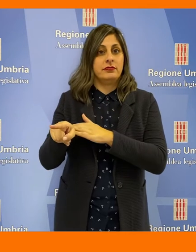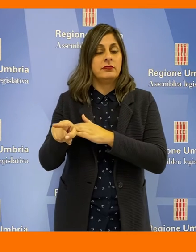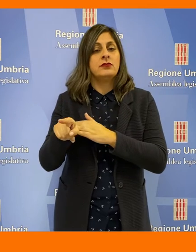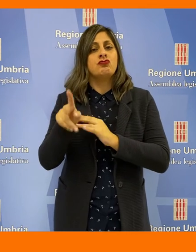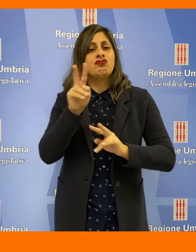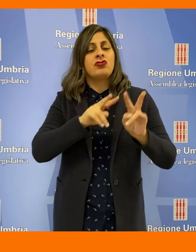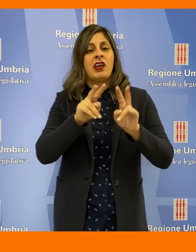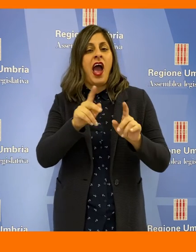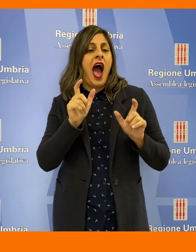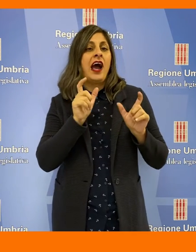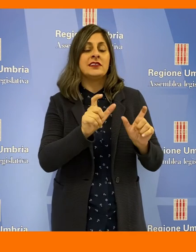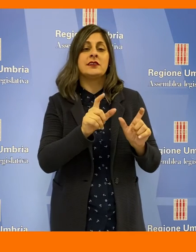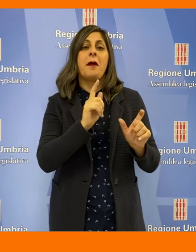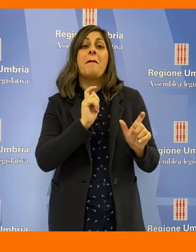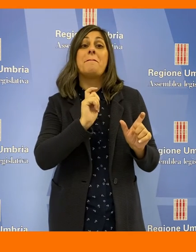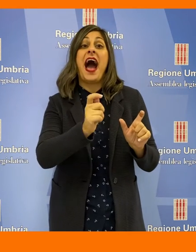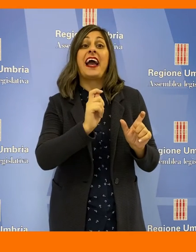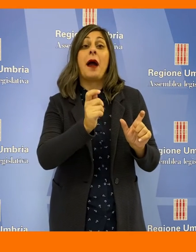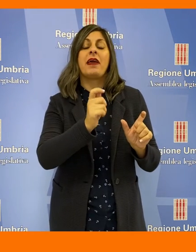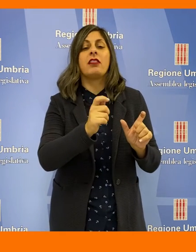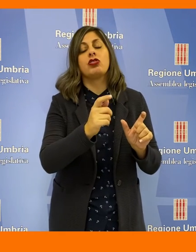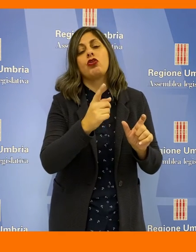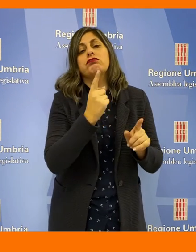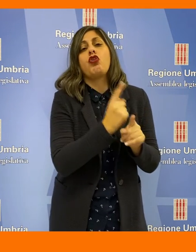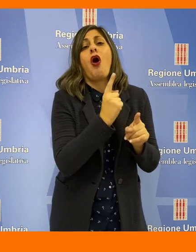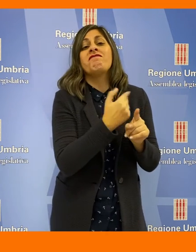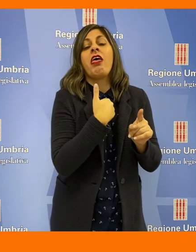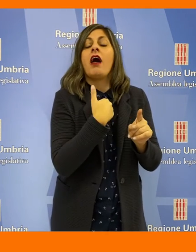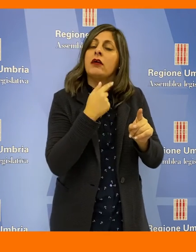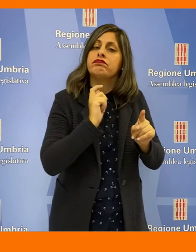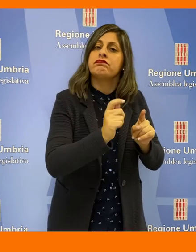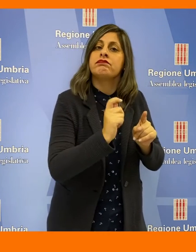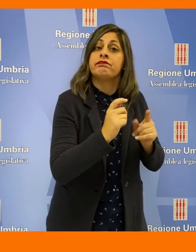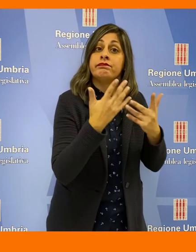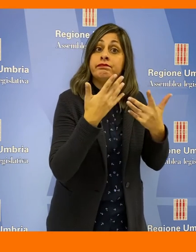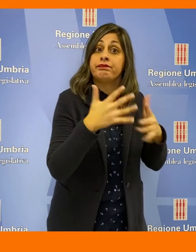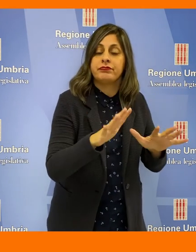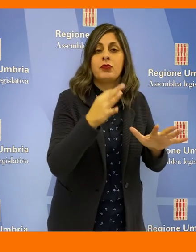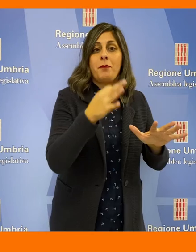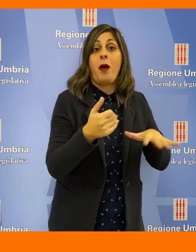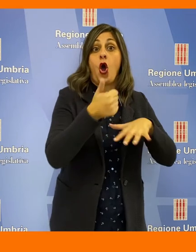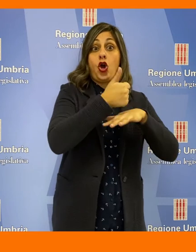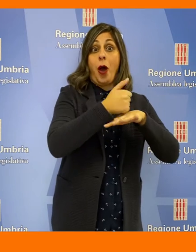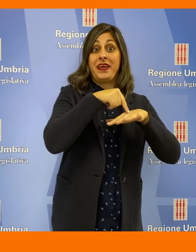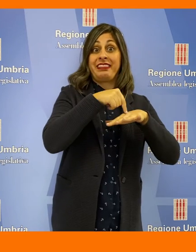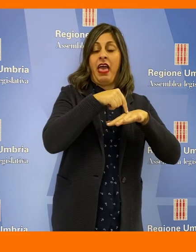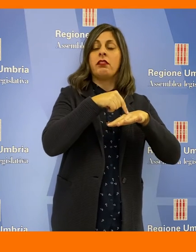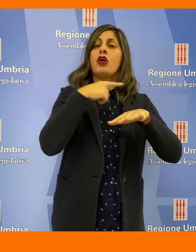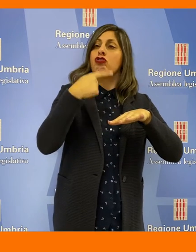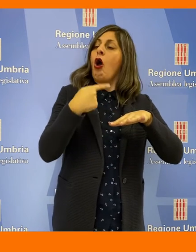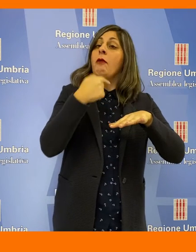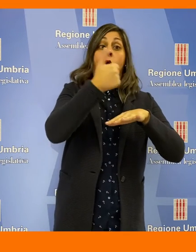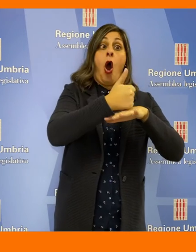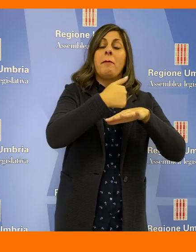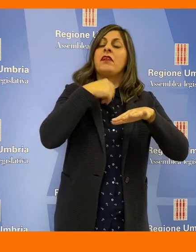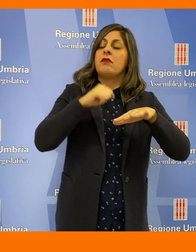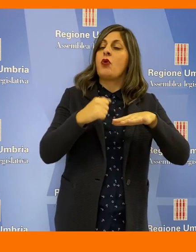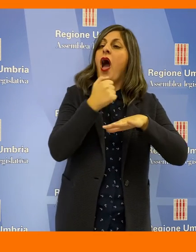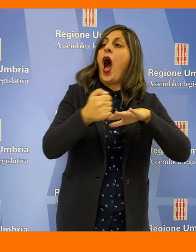rendendo obbligatorio il pagamento delle correlate eque spettanze da parte delle committente per poter ottenere qualsiasi